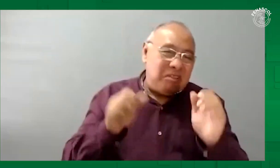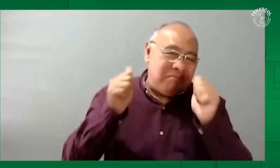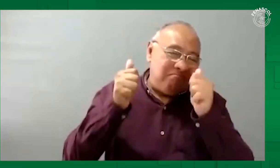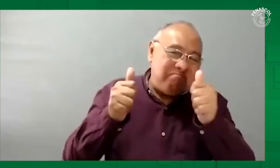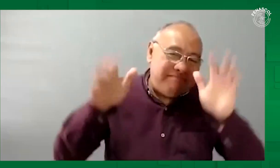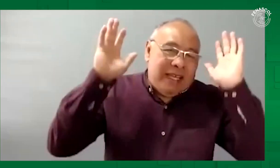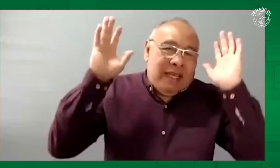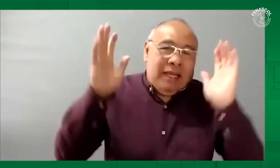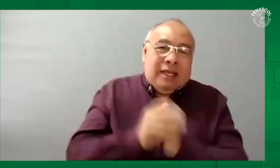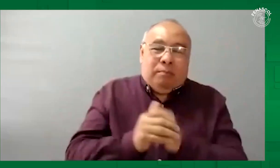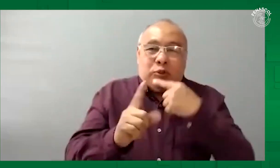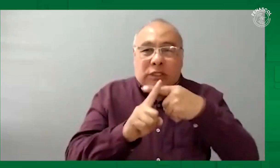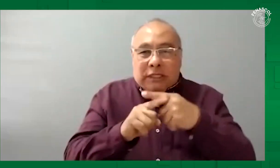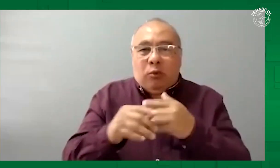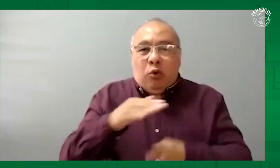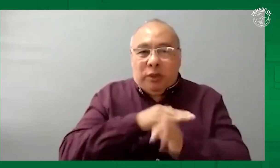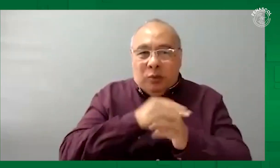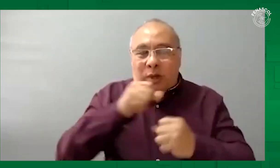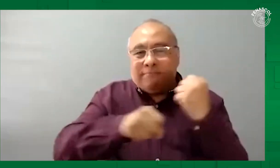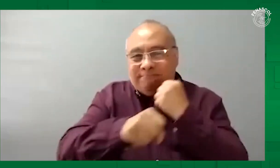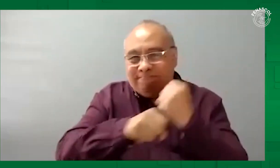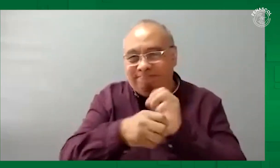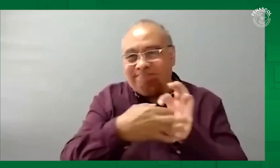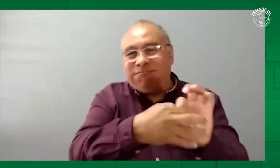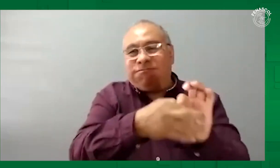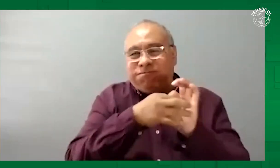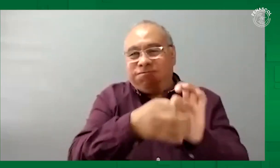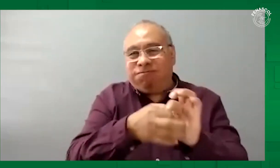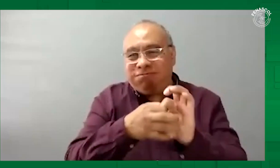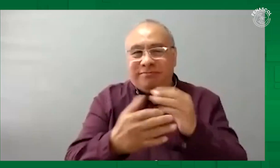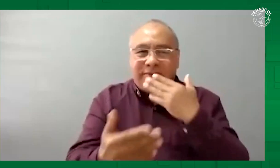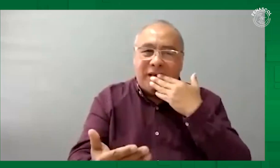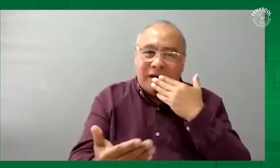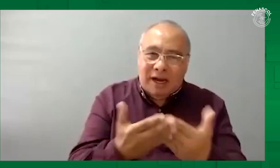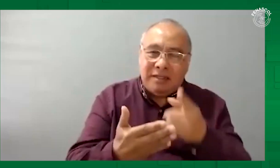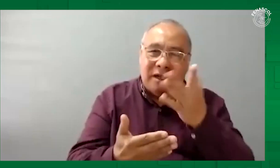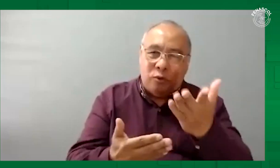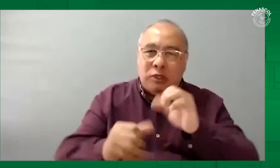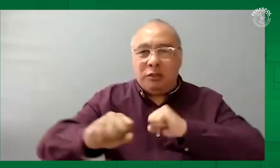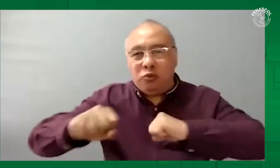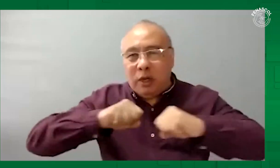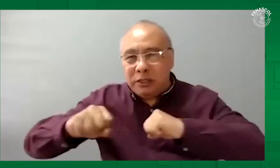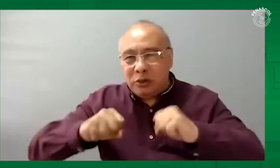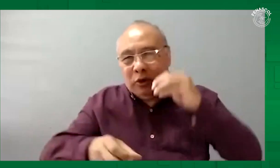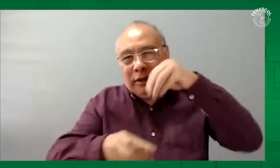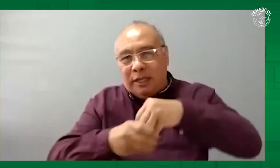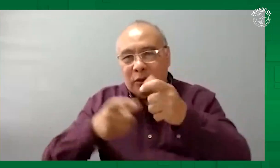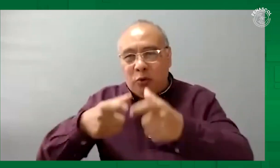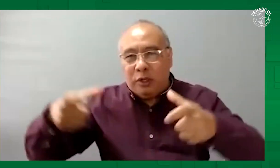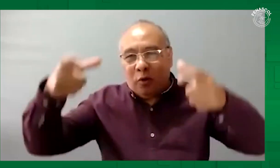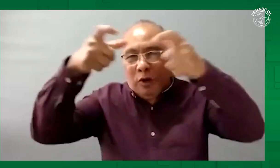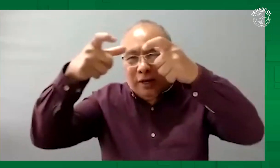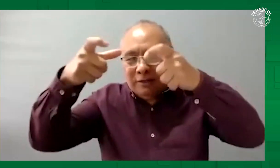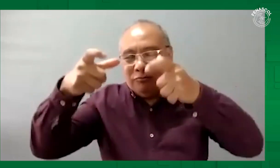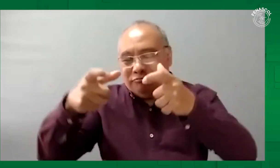diciembre del 2022 como máximo, pero bueno, no importa, está bien. Es algo muy positivo, la idea es seguir trabajando también articuladamente. Agradecemos